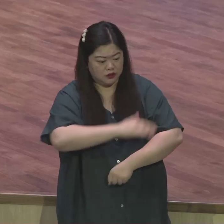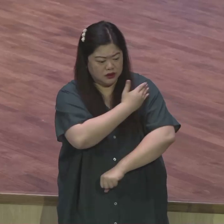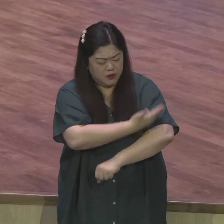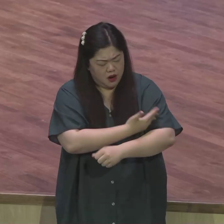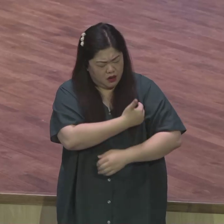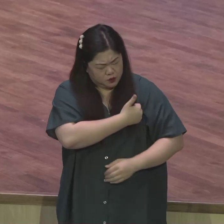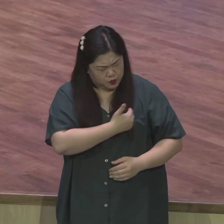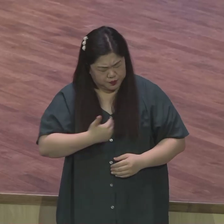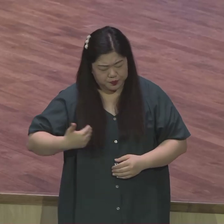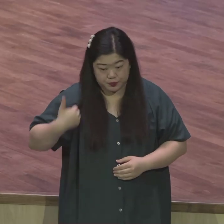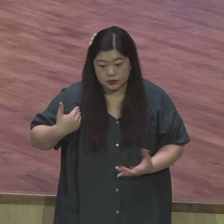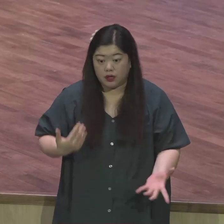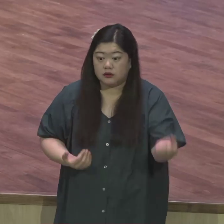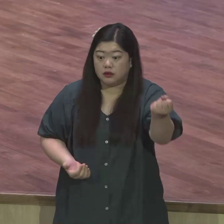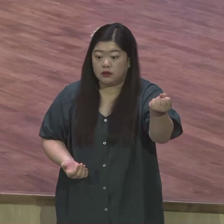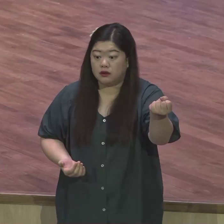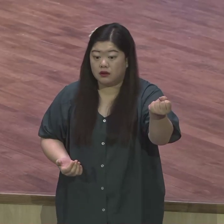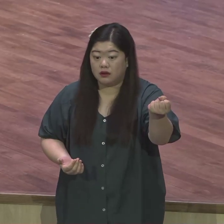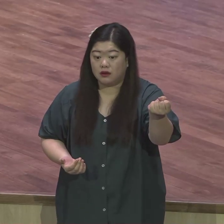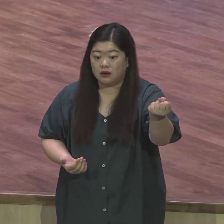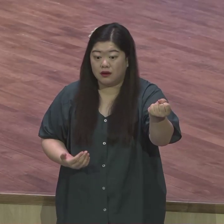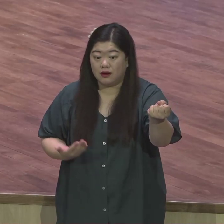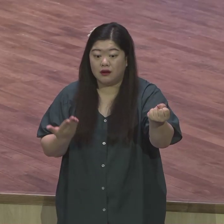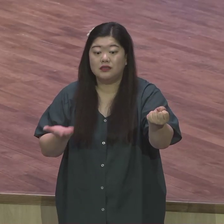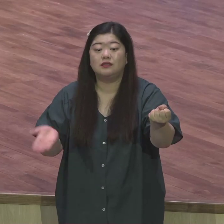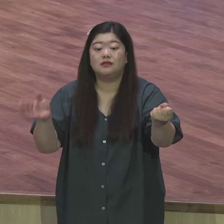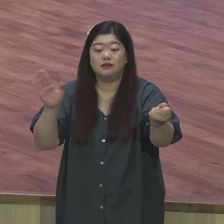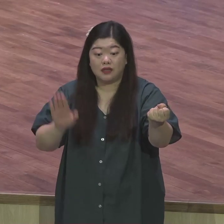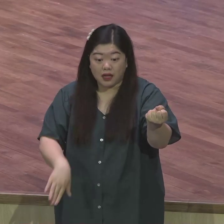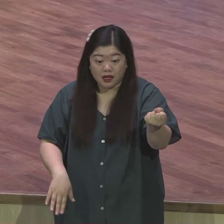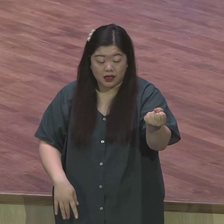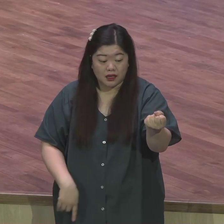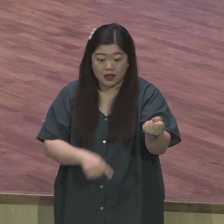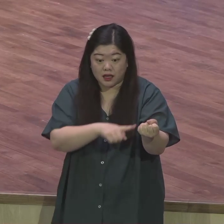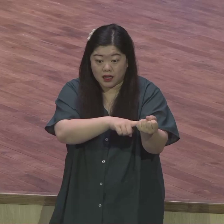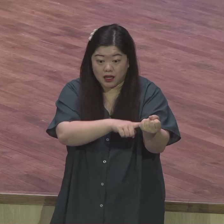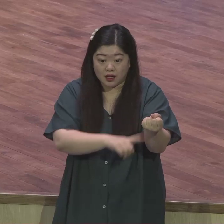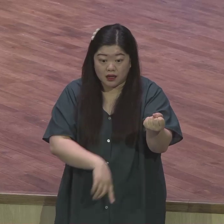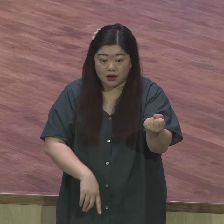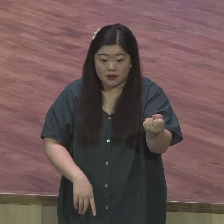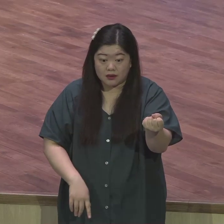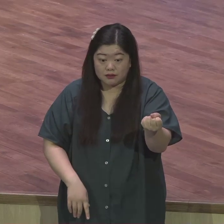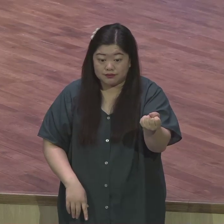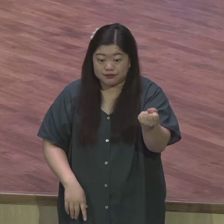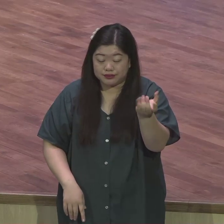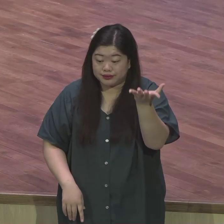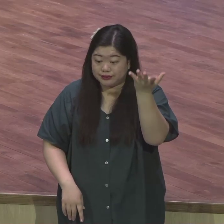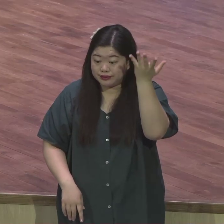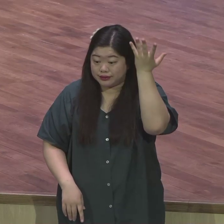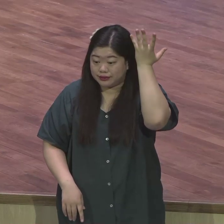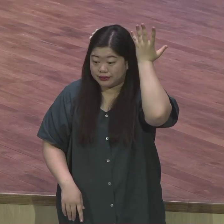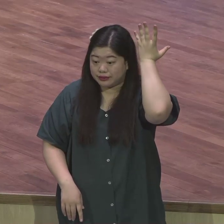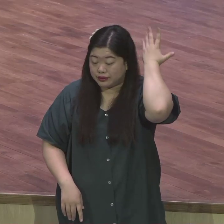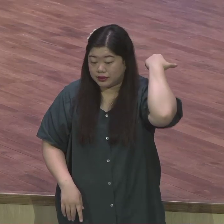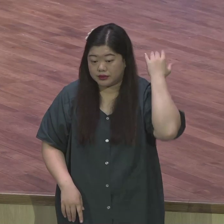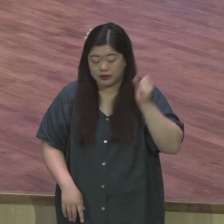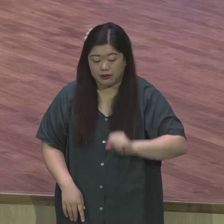있었어요 그런데 이런 특권을 이들은 싹 다 스스로